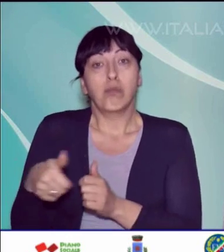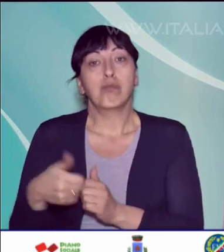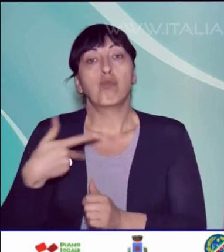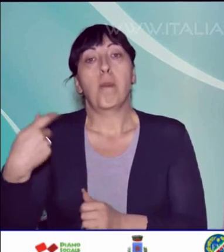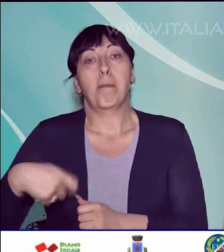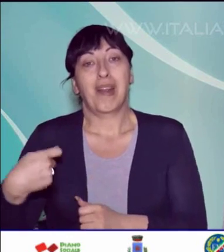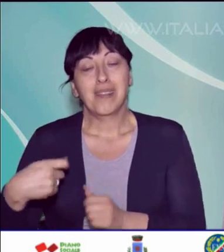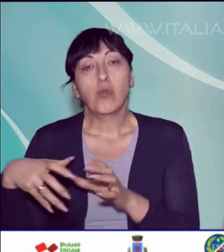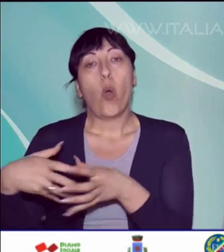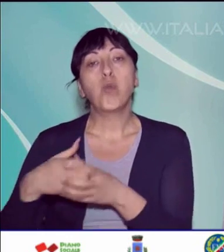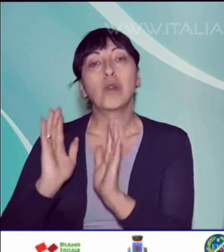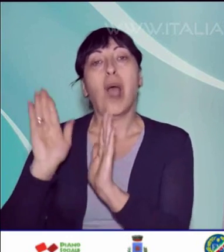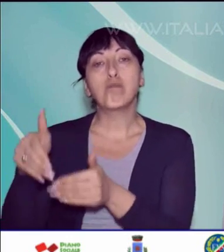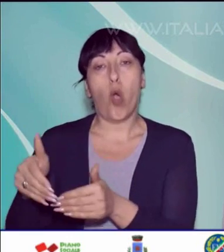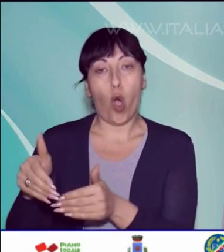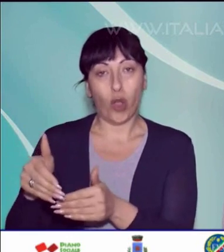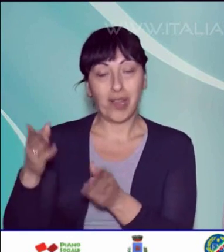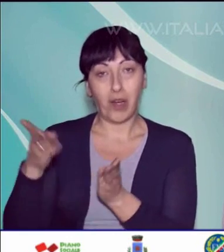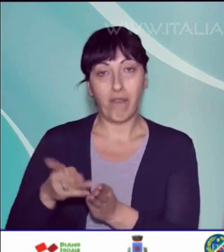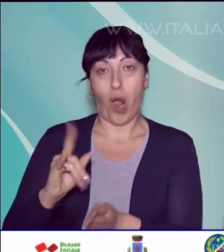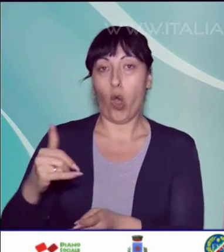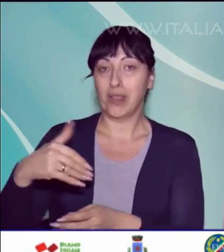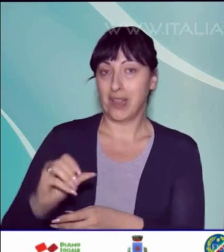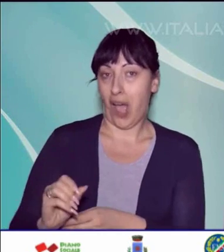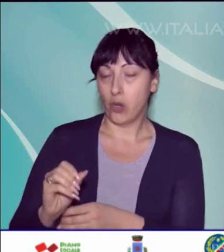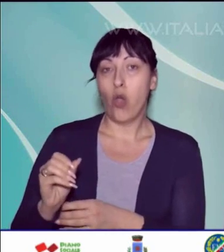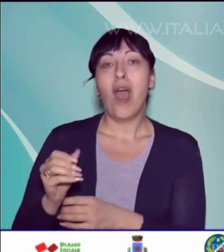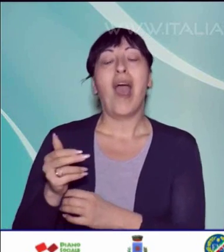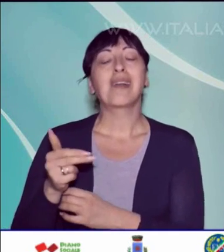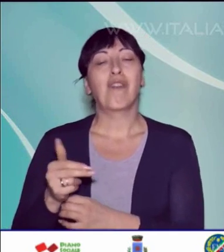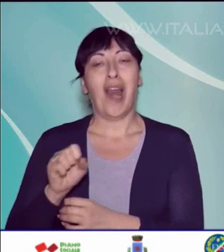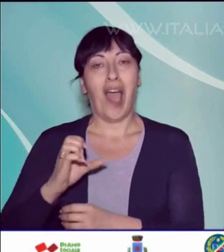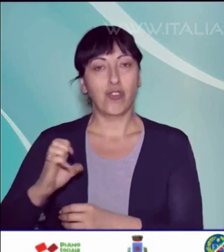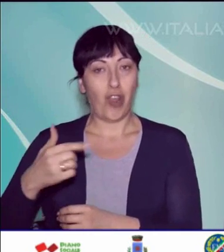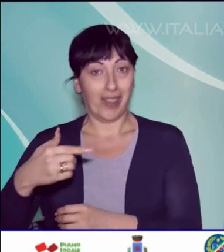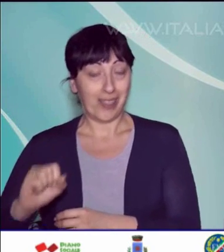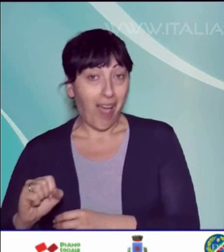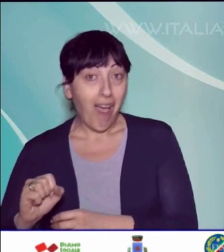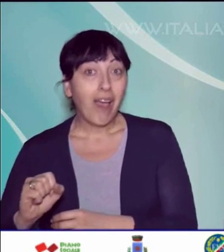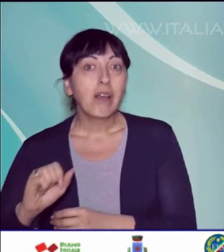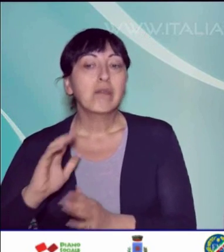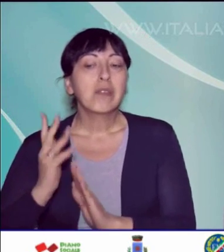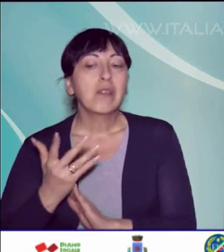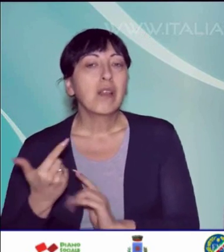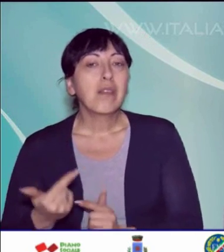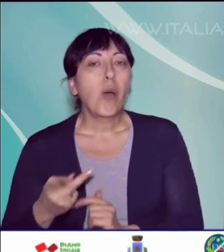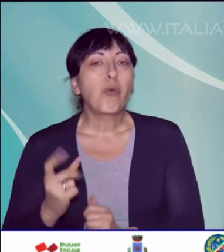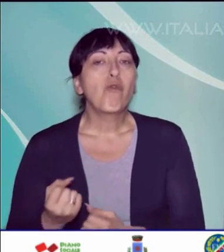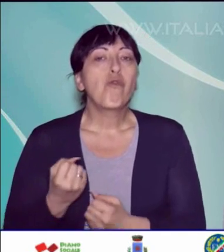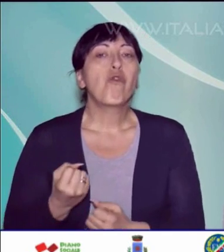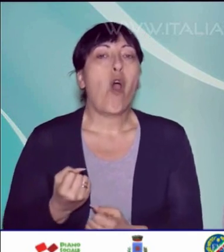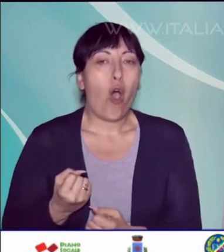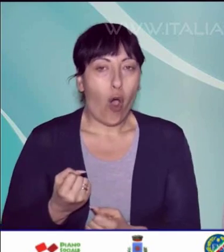della comunità montana di Vallo di Diano, Raffaele Accetta, ha dato ancora più forza alla